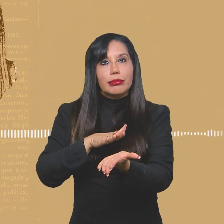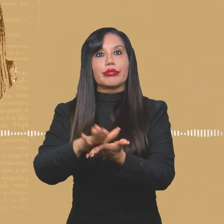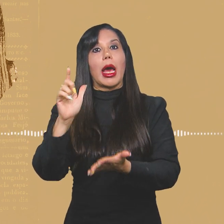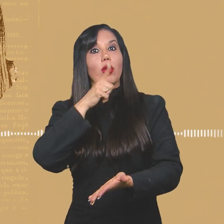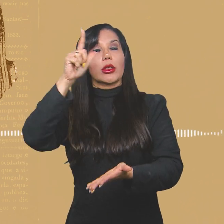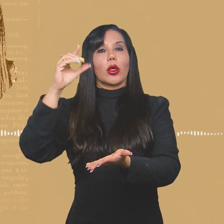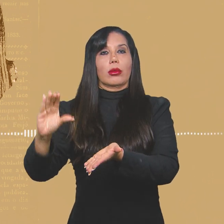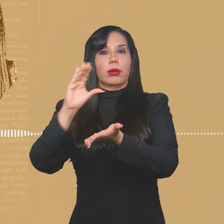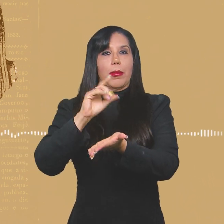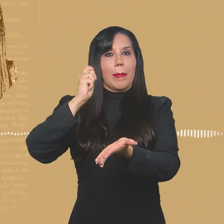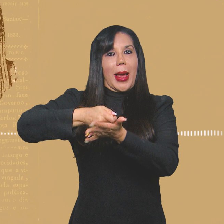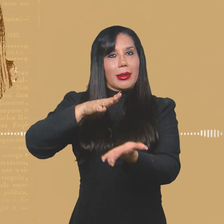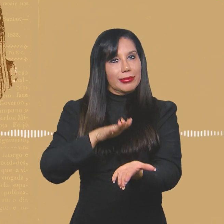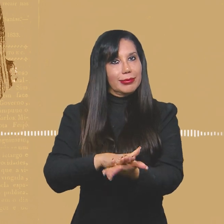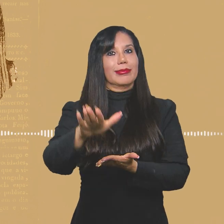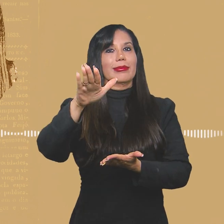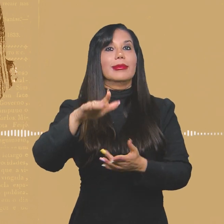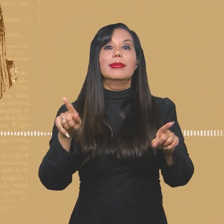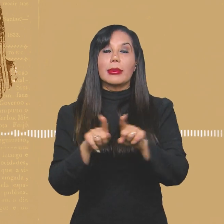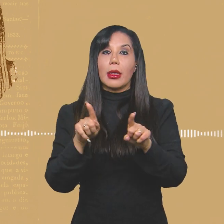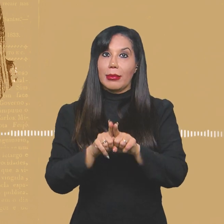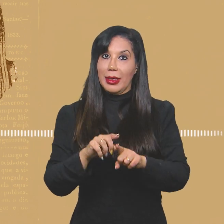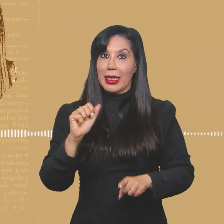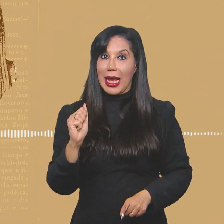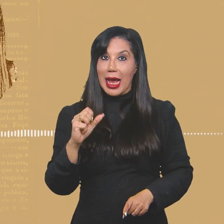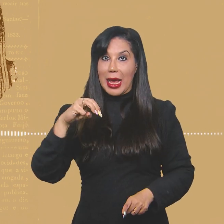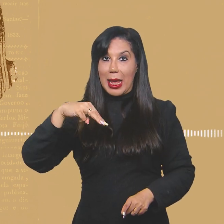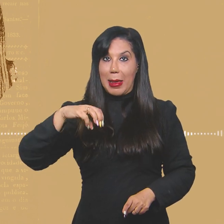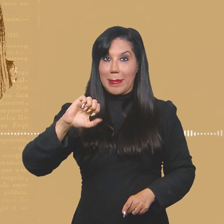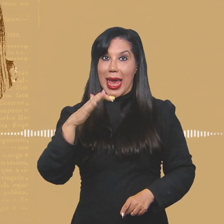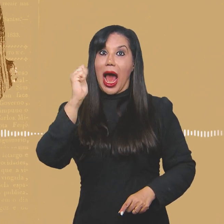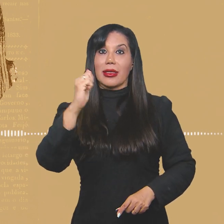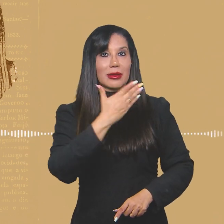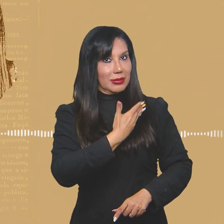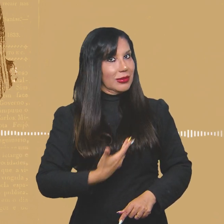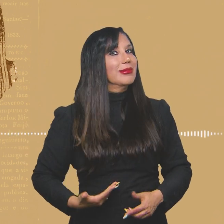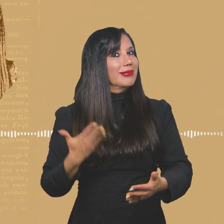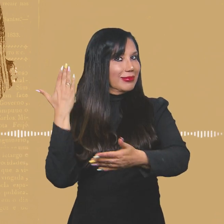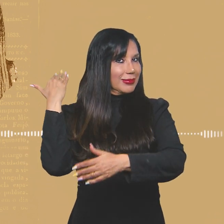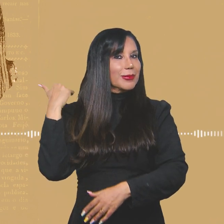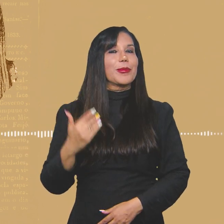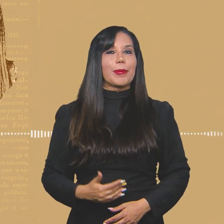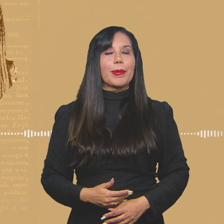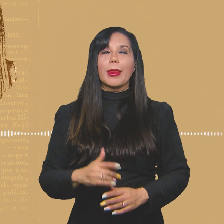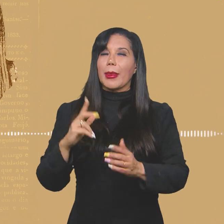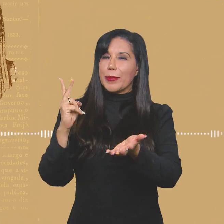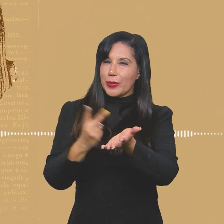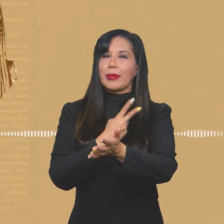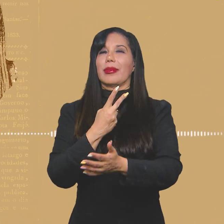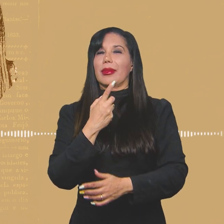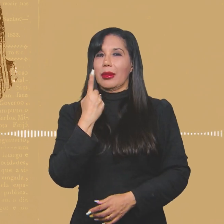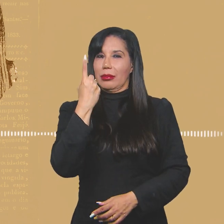a gráfica. Também teve ameaças por parte do governo na época. Nós temos um episódio muito